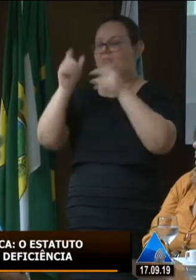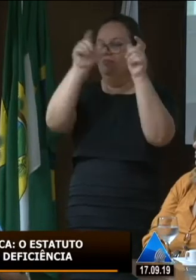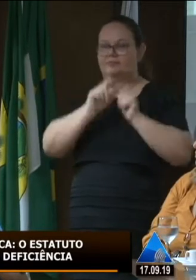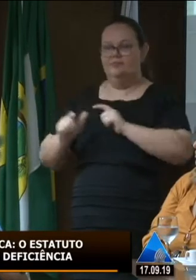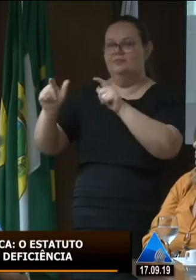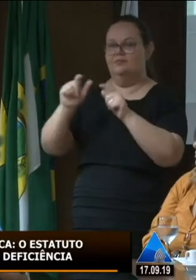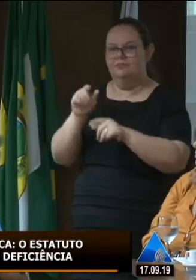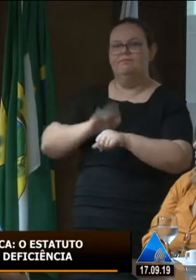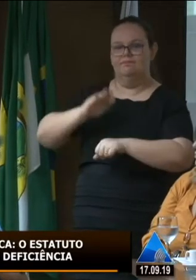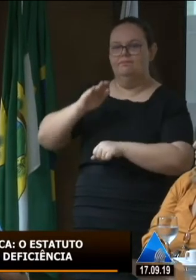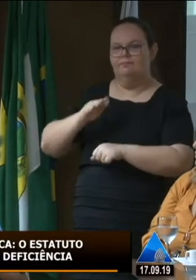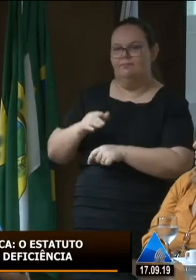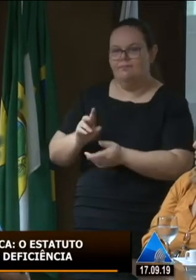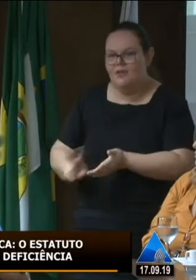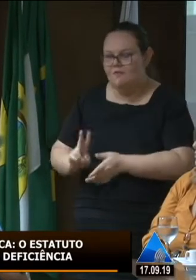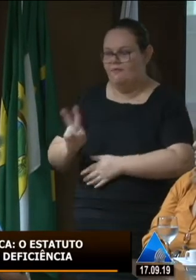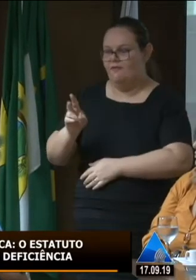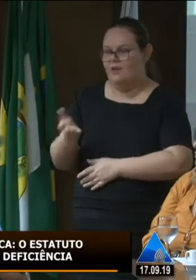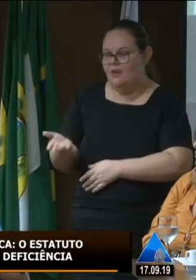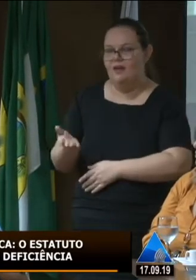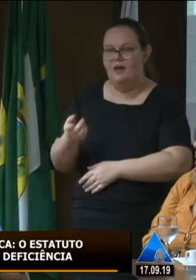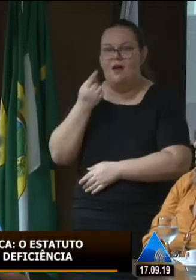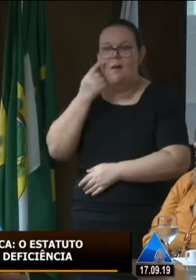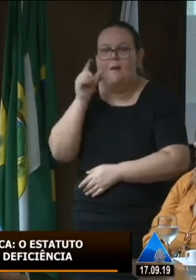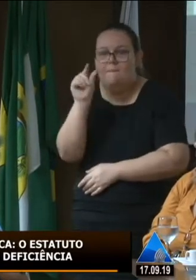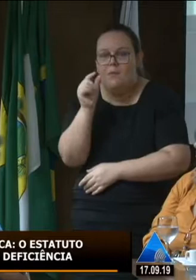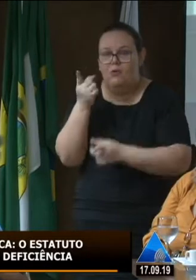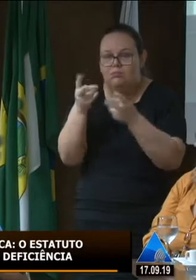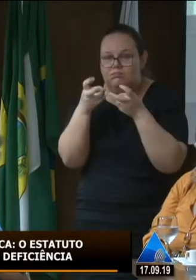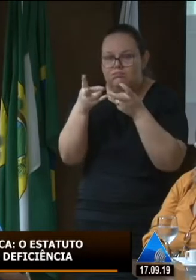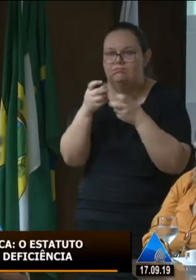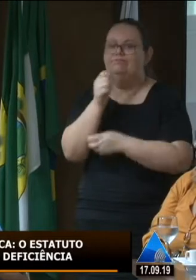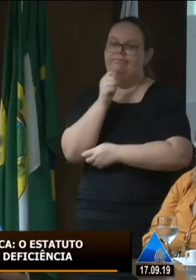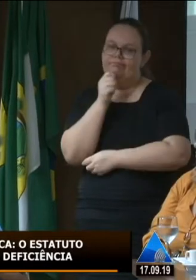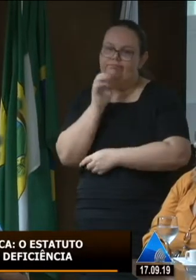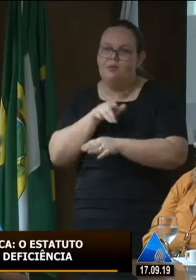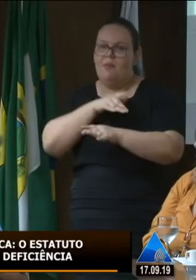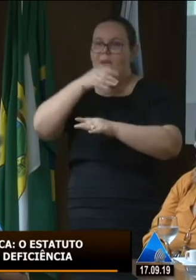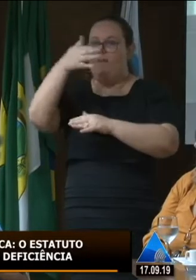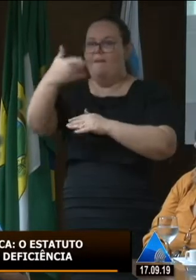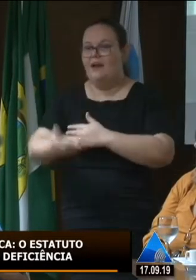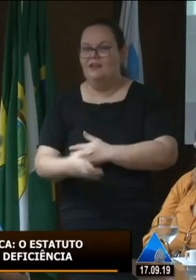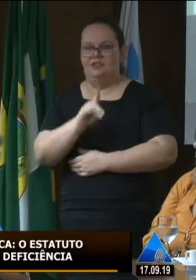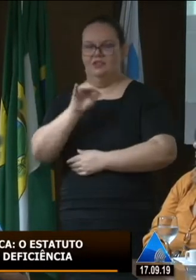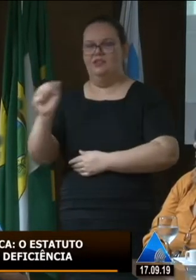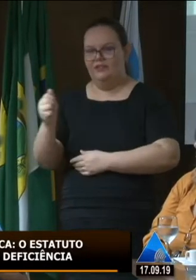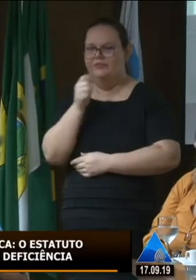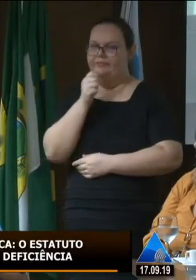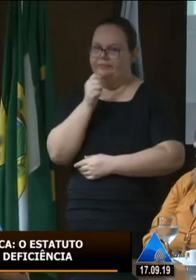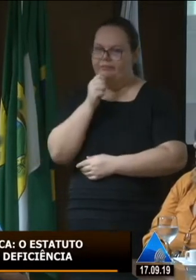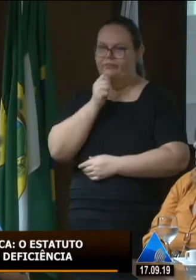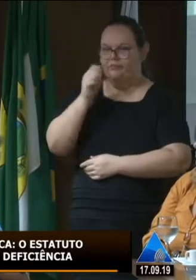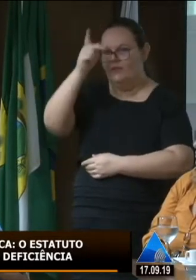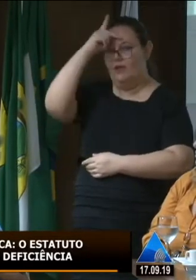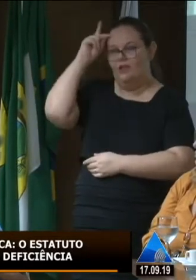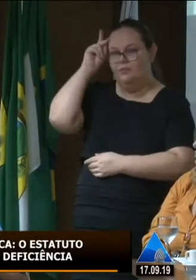ainda é pouco observada no cotidiano sou uma pessoa formada